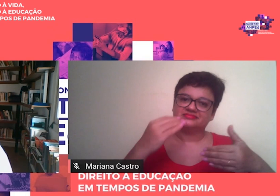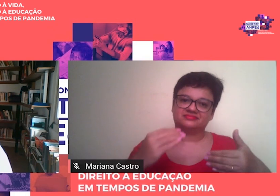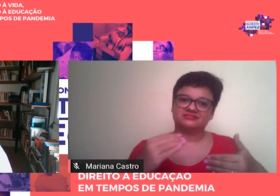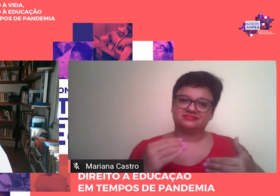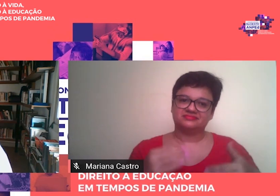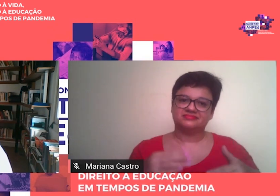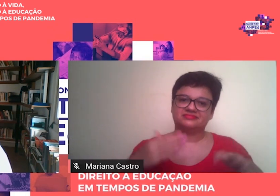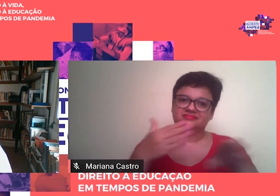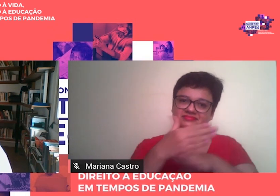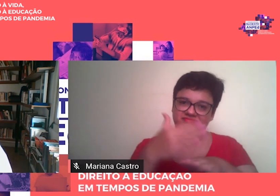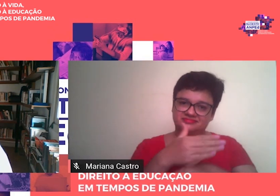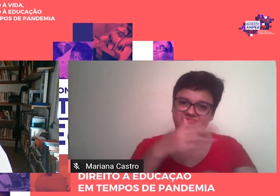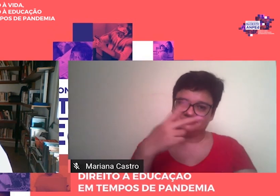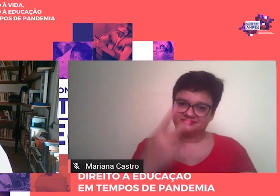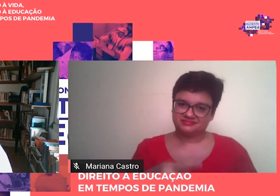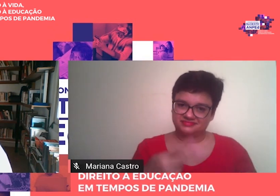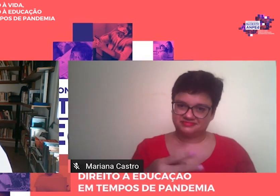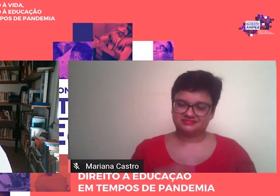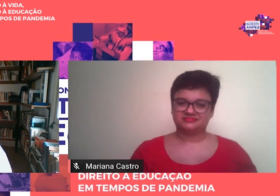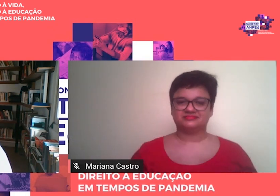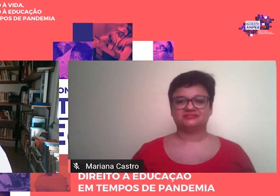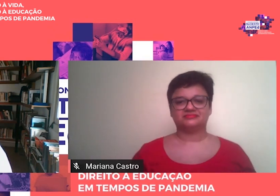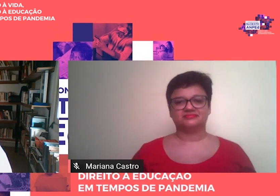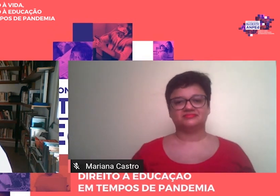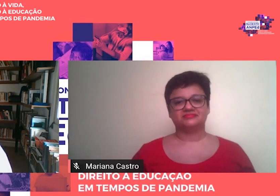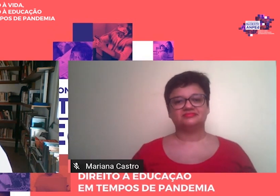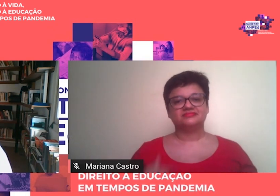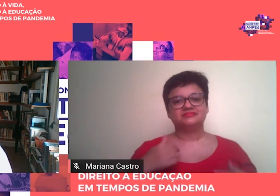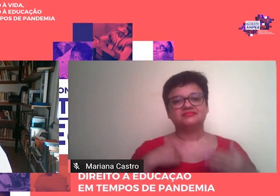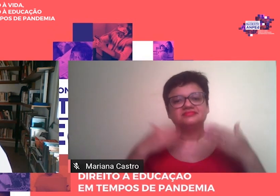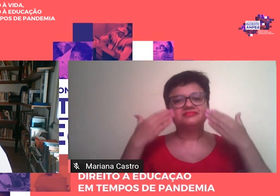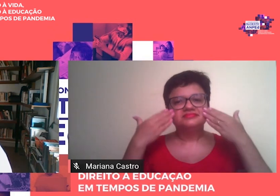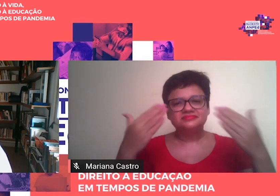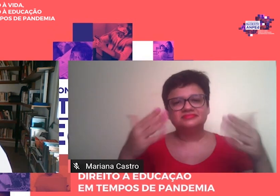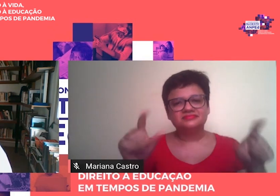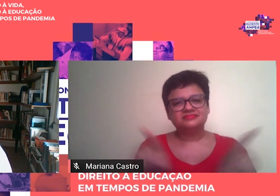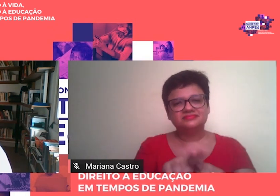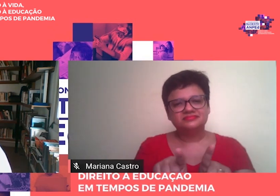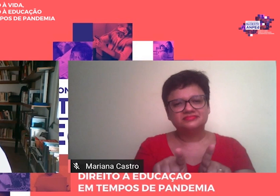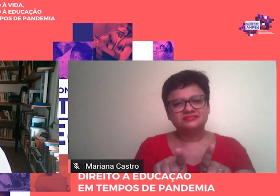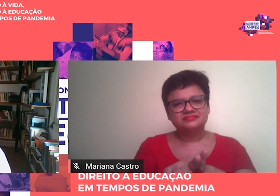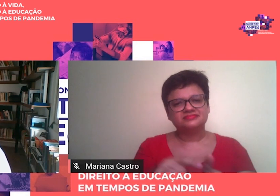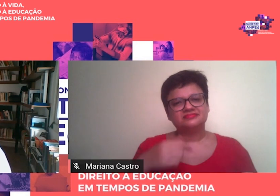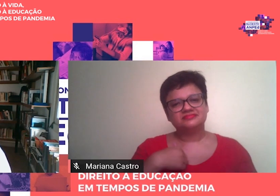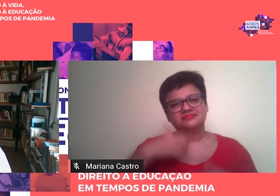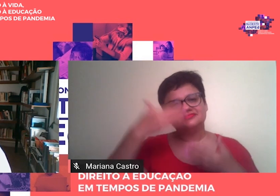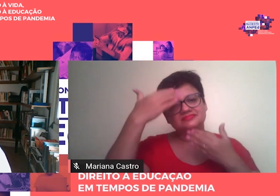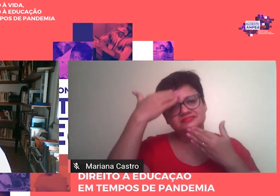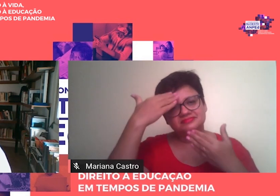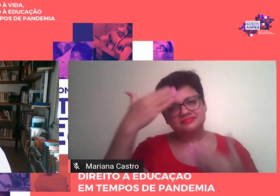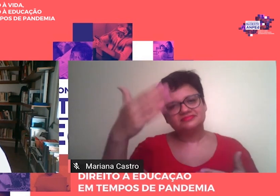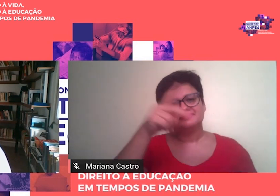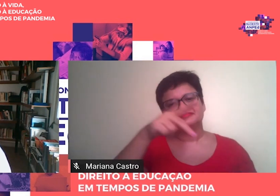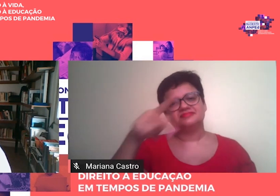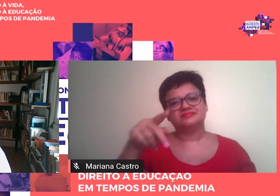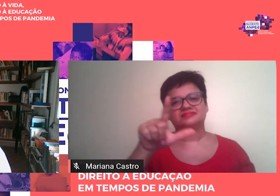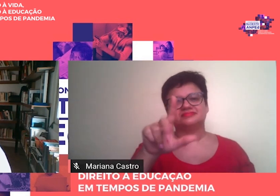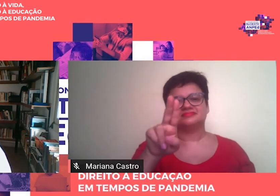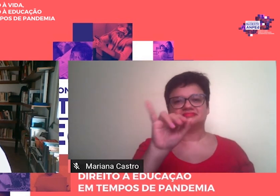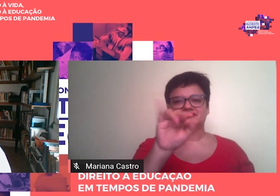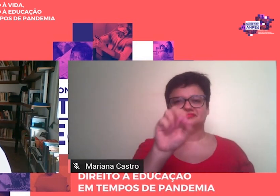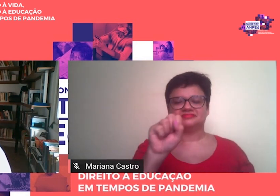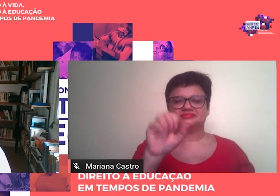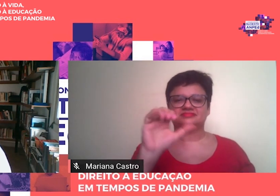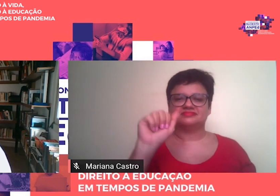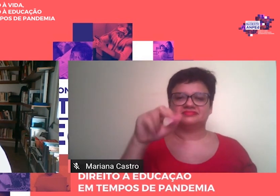participação neste evento. Manifesto também minha gratidão ao professor Luiz Antônio Cunha e à